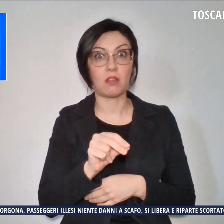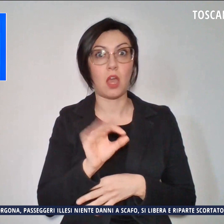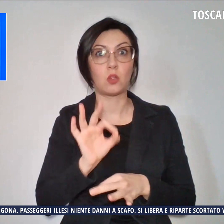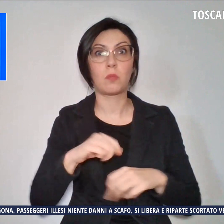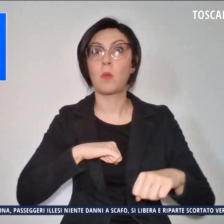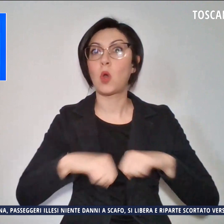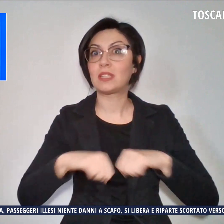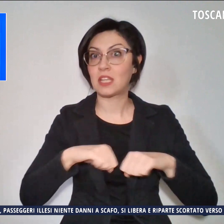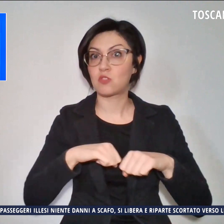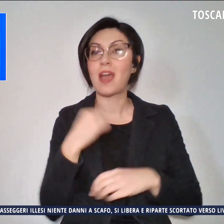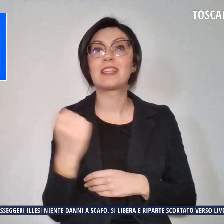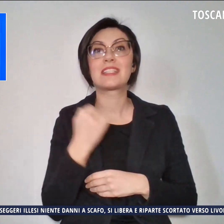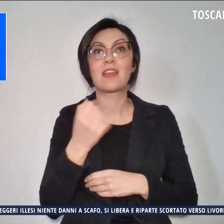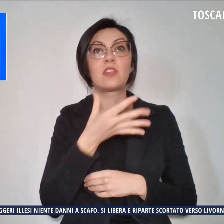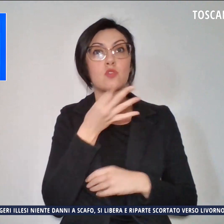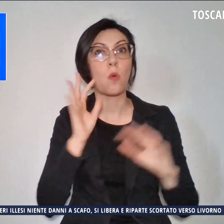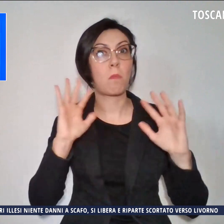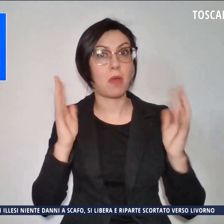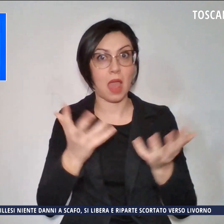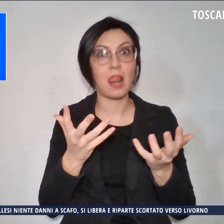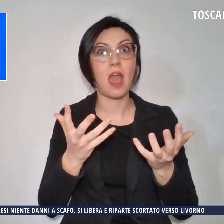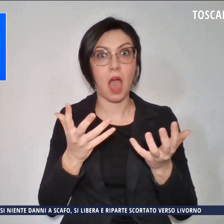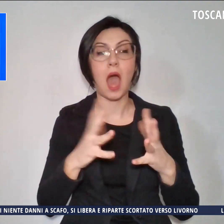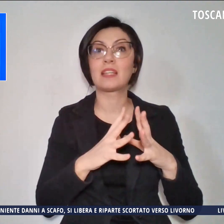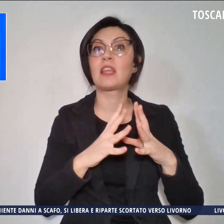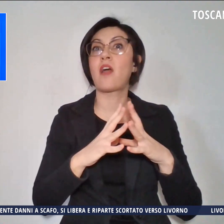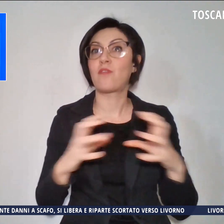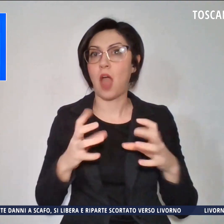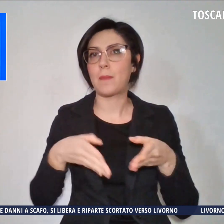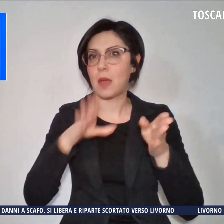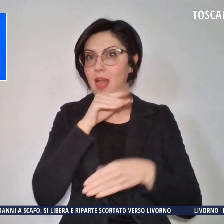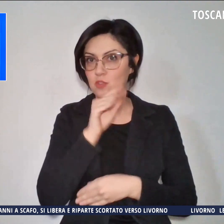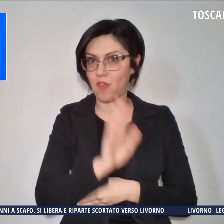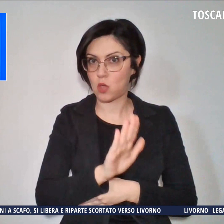servizio Belle Arti e fabbrica di Palazzo Vecchio.